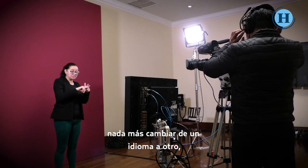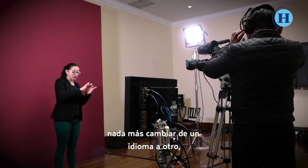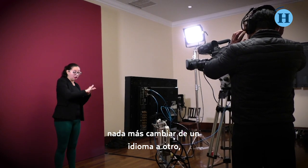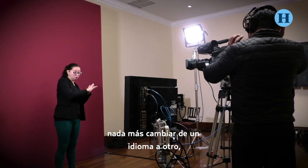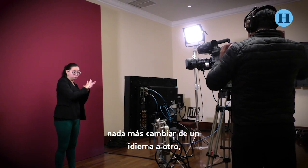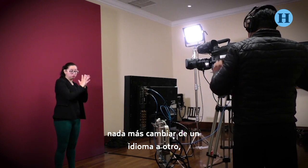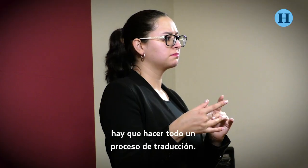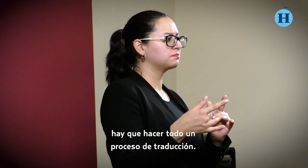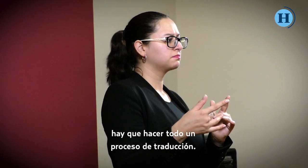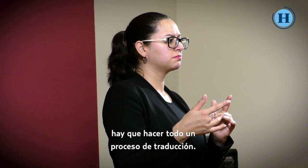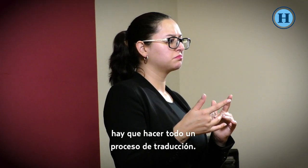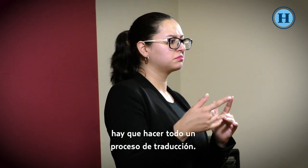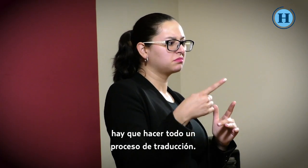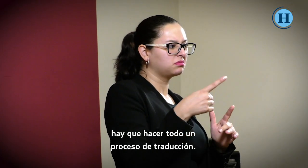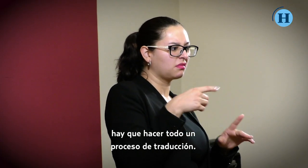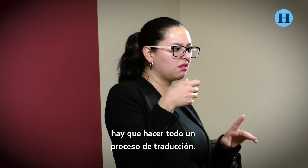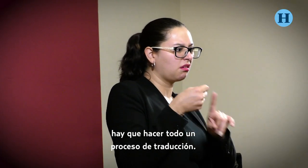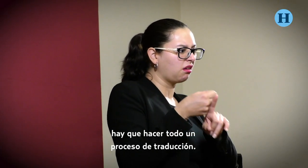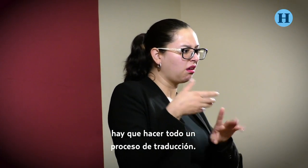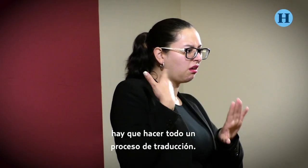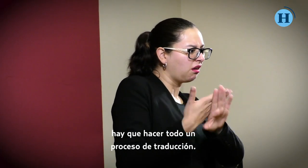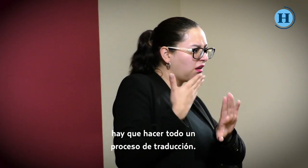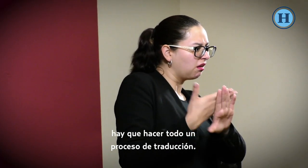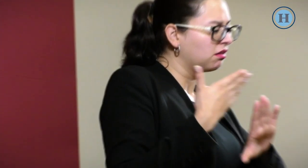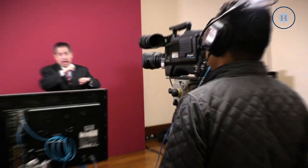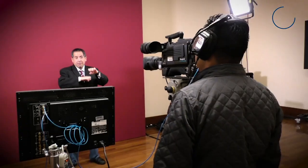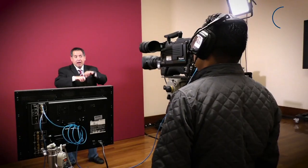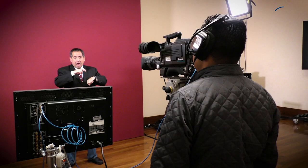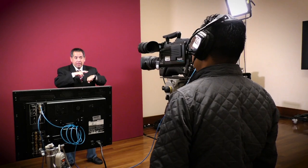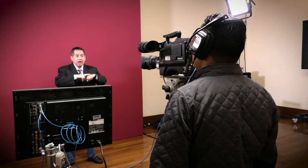de un idioma a otro. Hay que hacer todo un proceso de traducción.